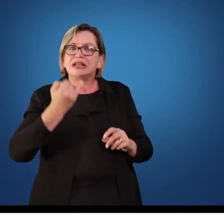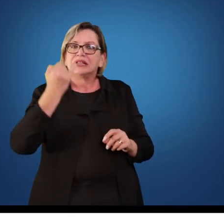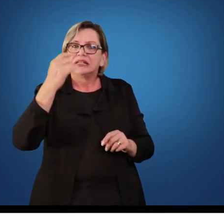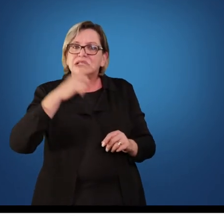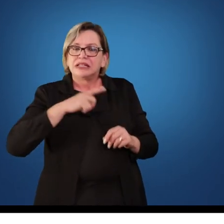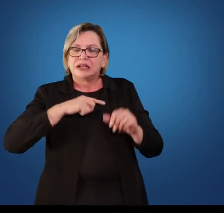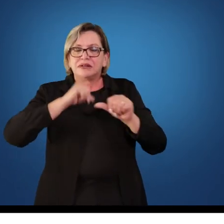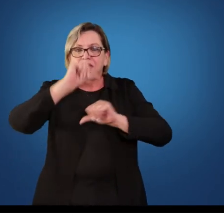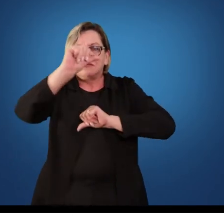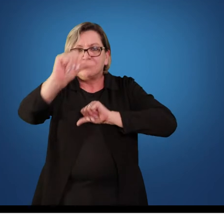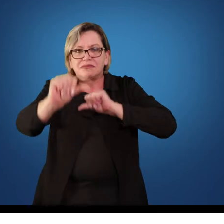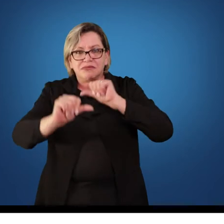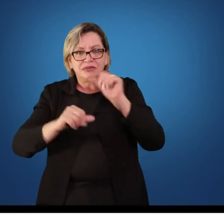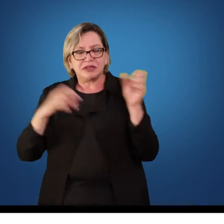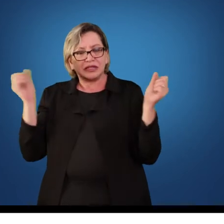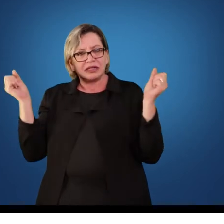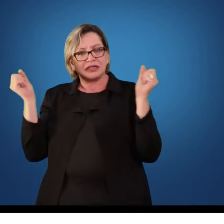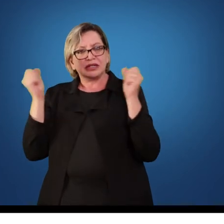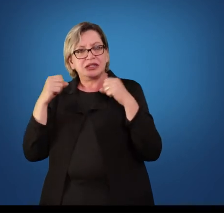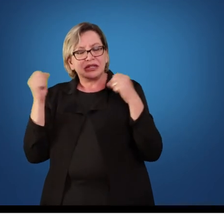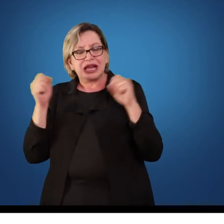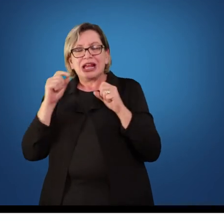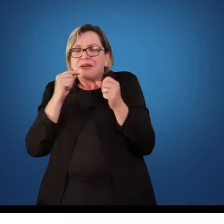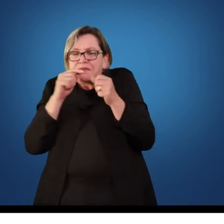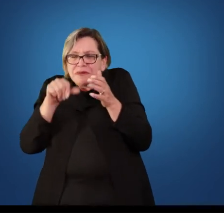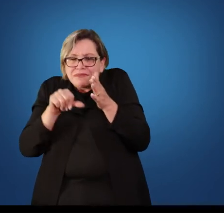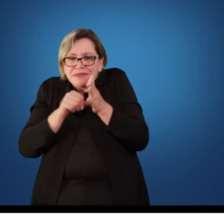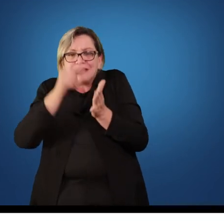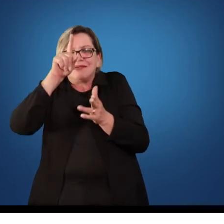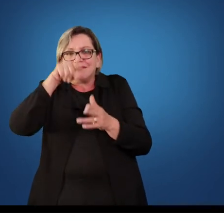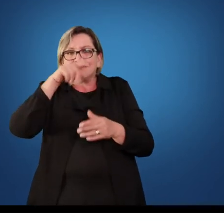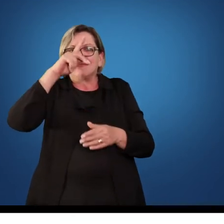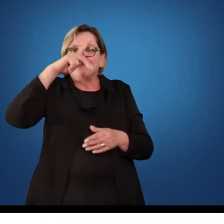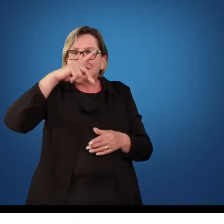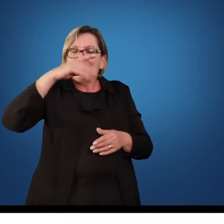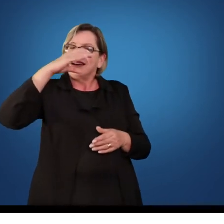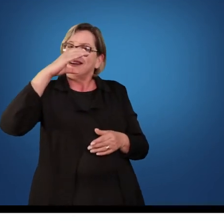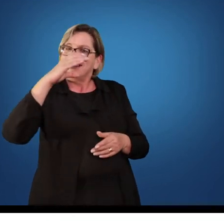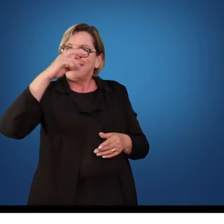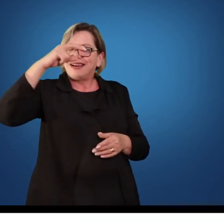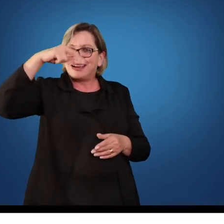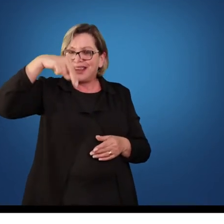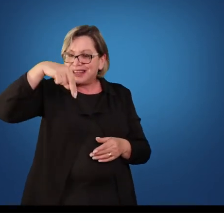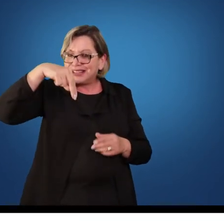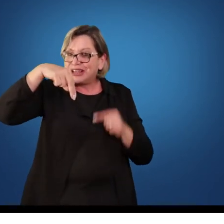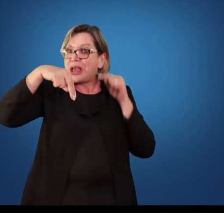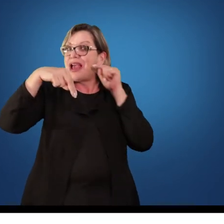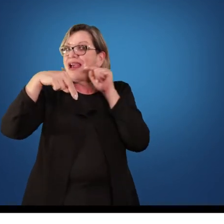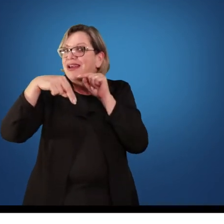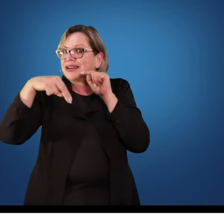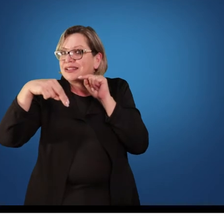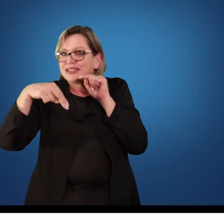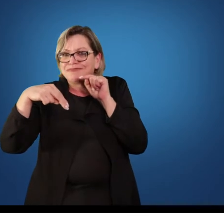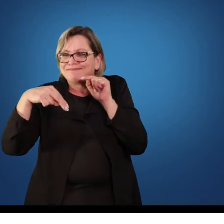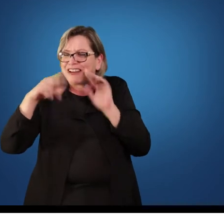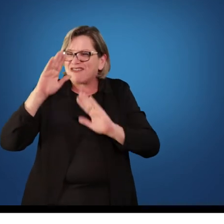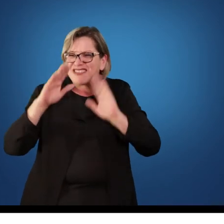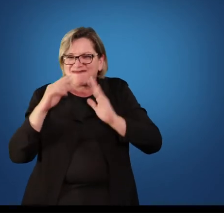da Educação Física sejam os parâmetros curriculares, que os parâmetros curriculares, apesar de não terem dado certo, ele